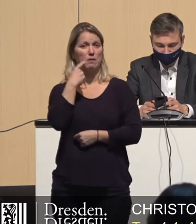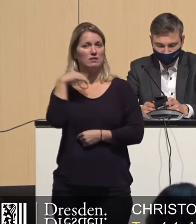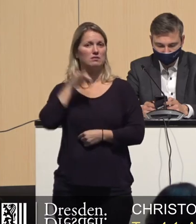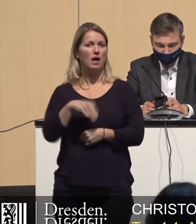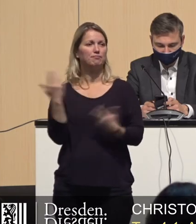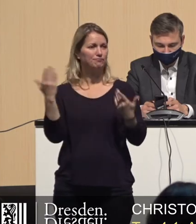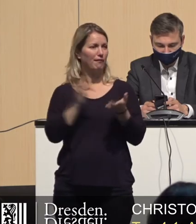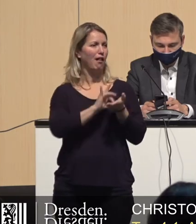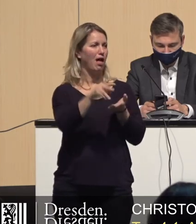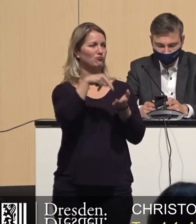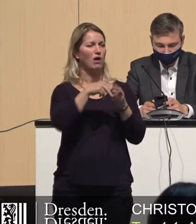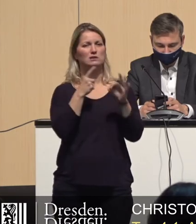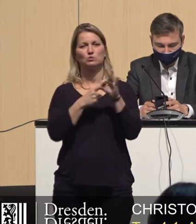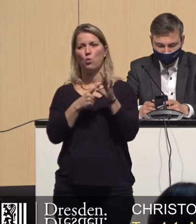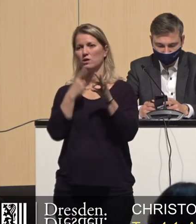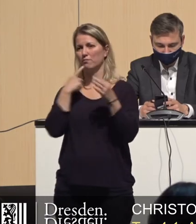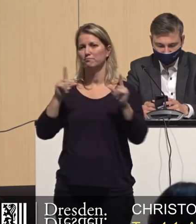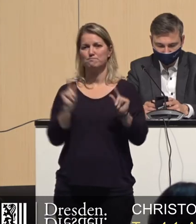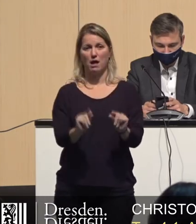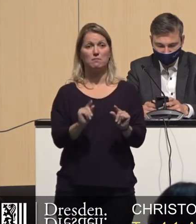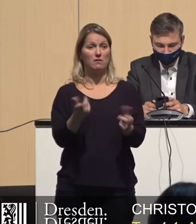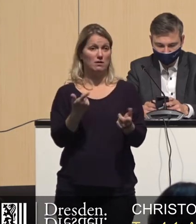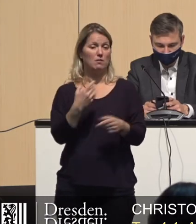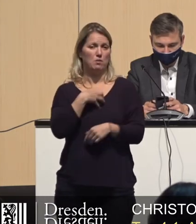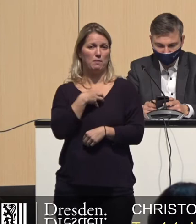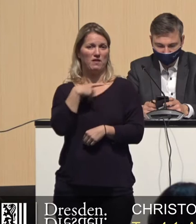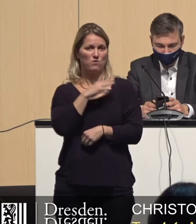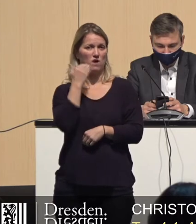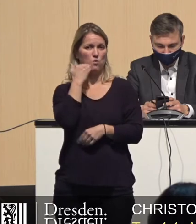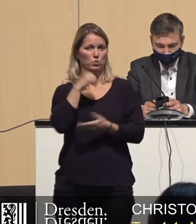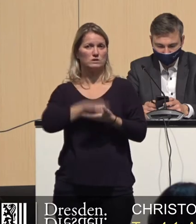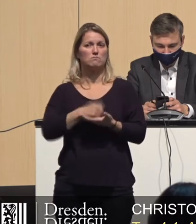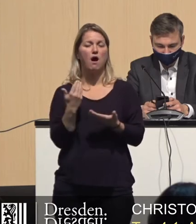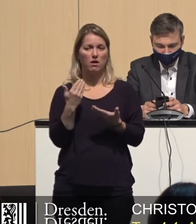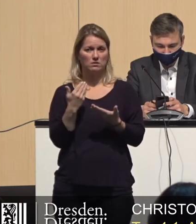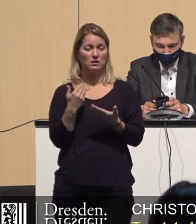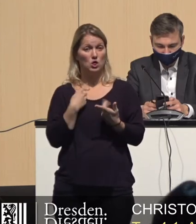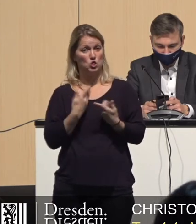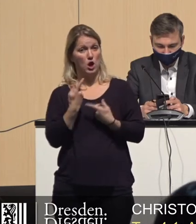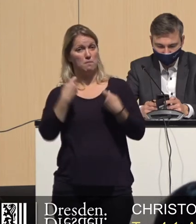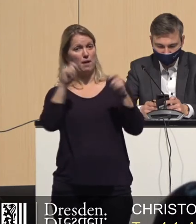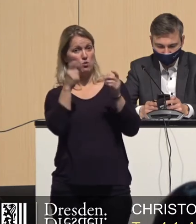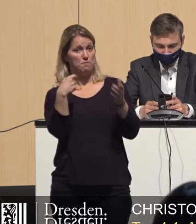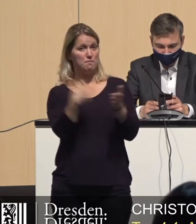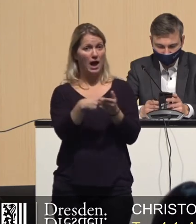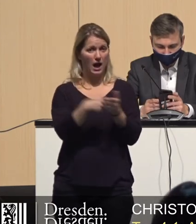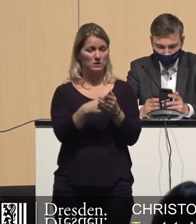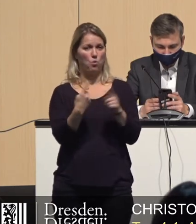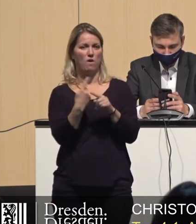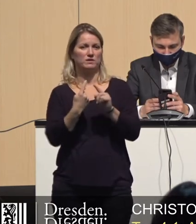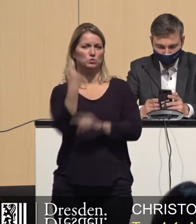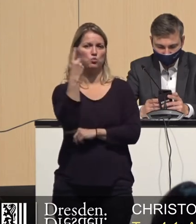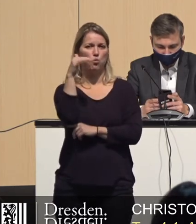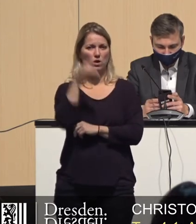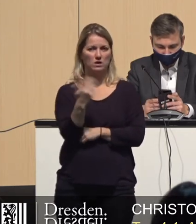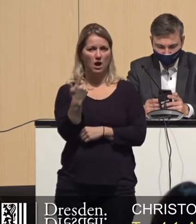Leerstandsquote, die durchaus problematisch für den Wohnungsmarkt ist. Die Preise für die Errichtung von Neubau sind auch oft zu hoch, wobei da aber